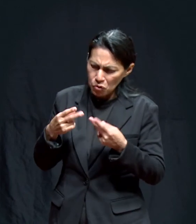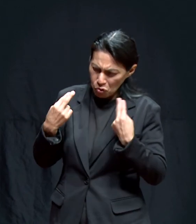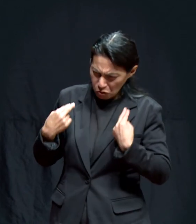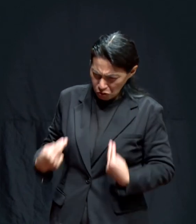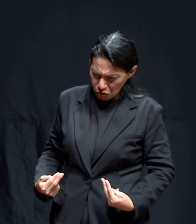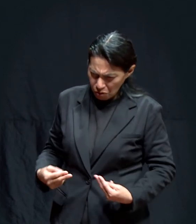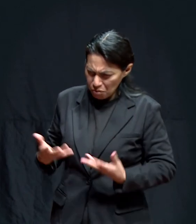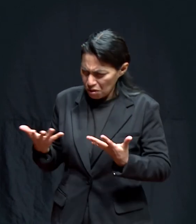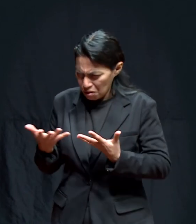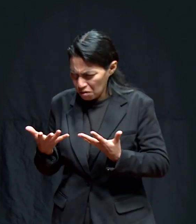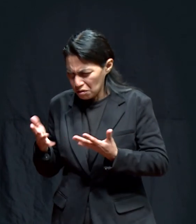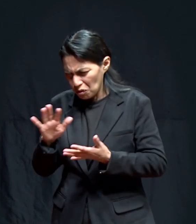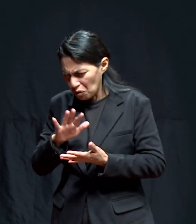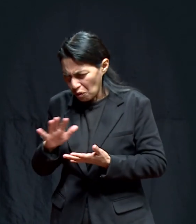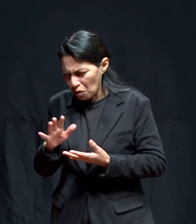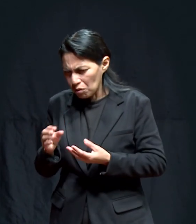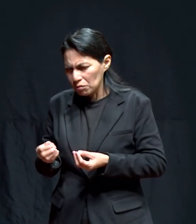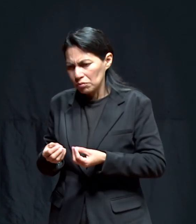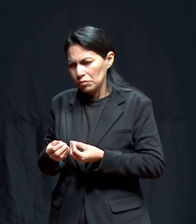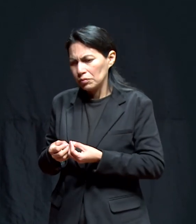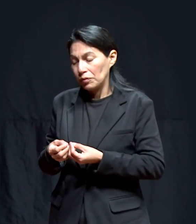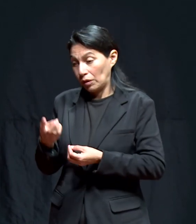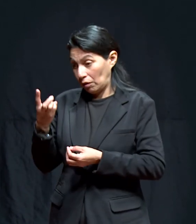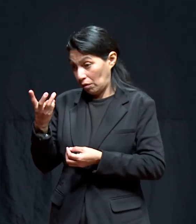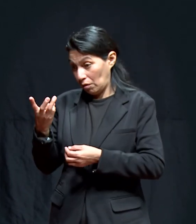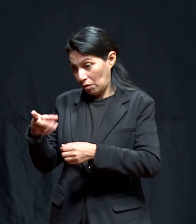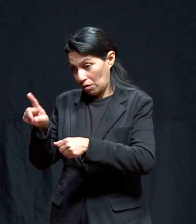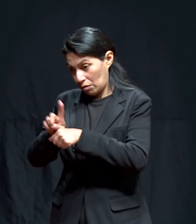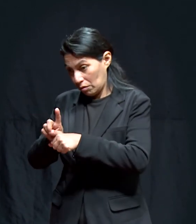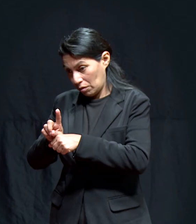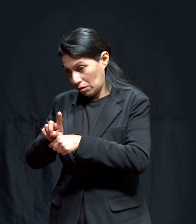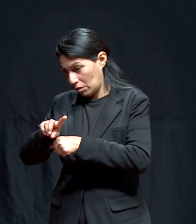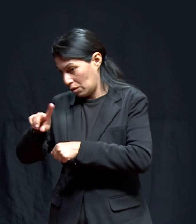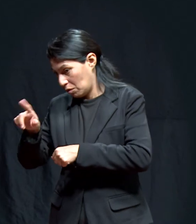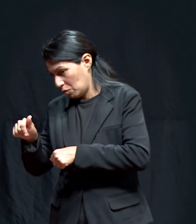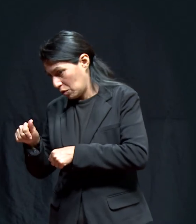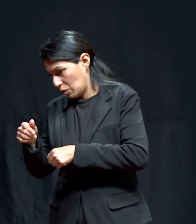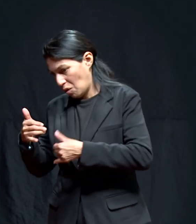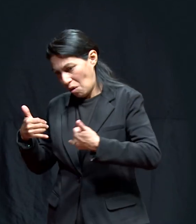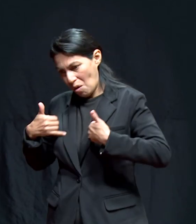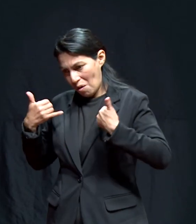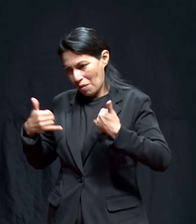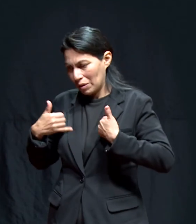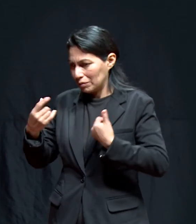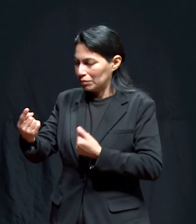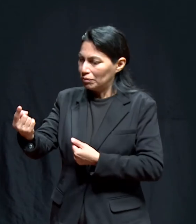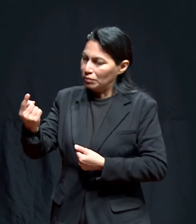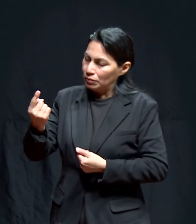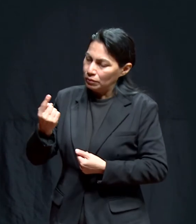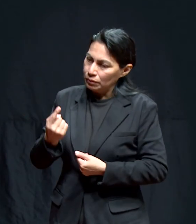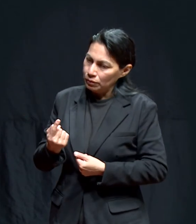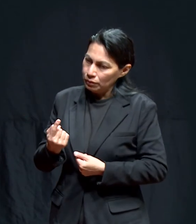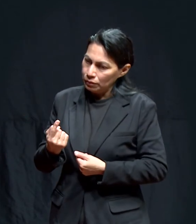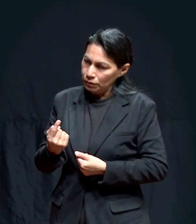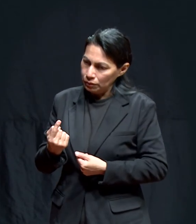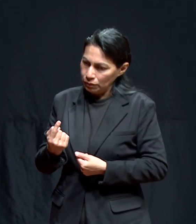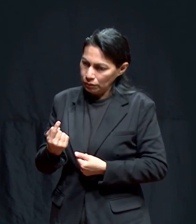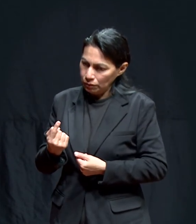y con su ropa y como a los tres días llegó un joven